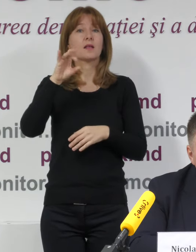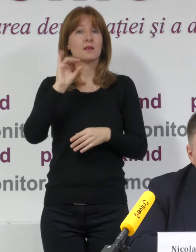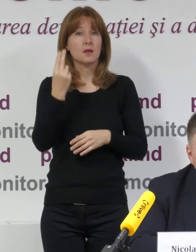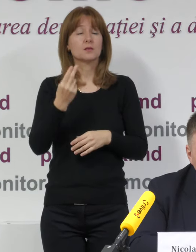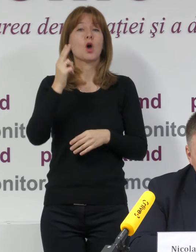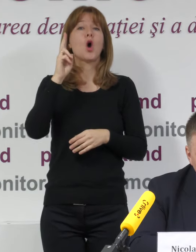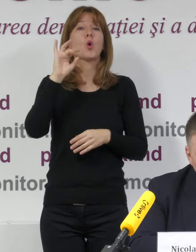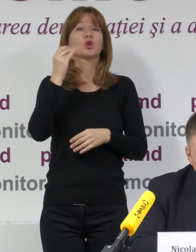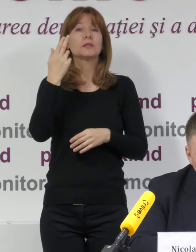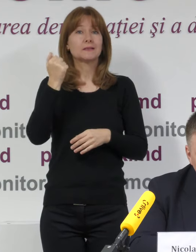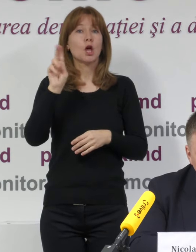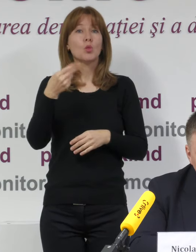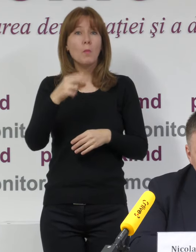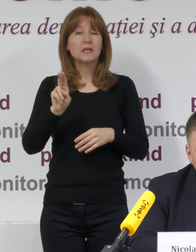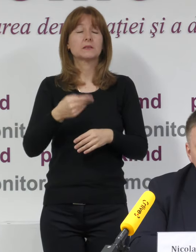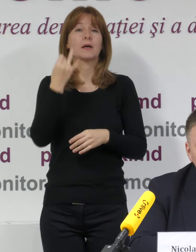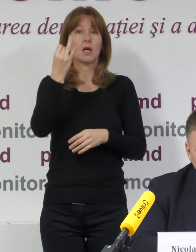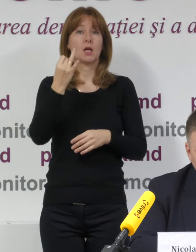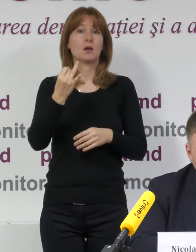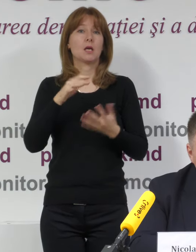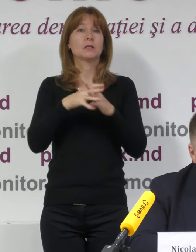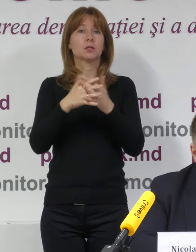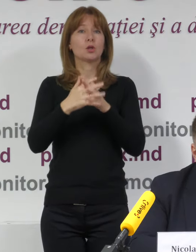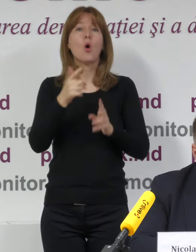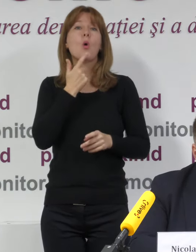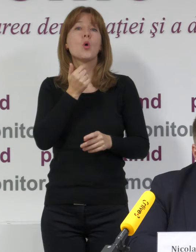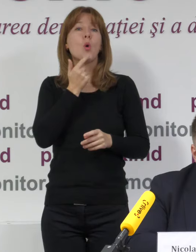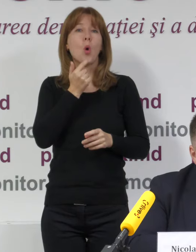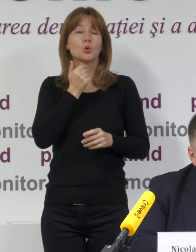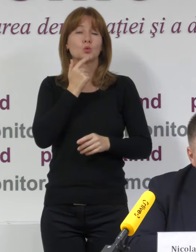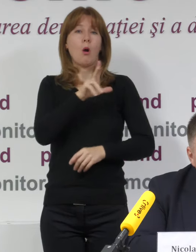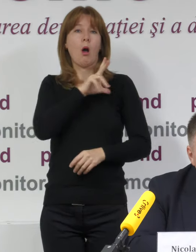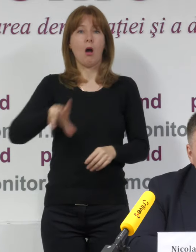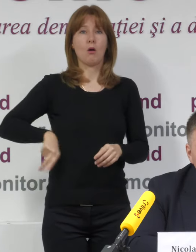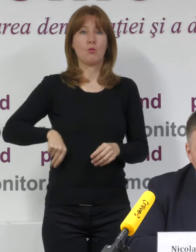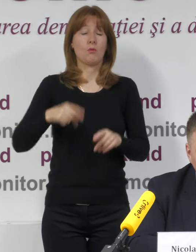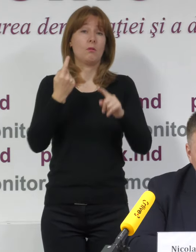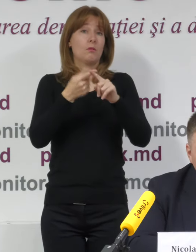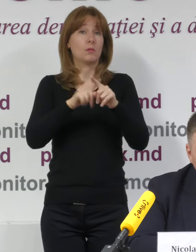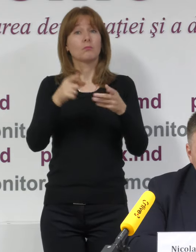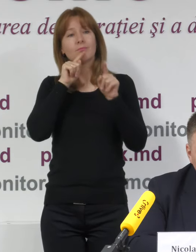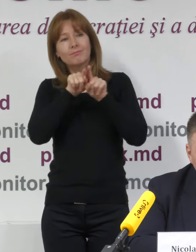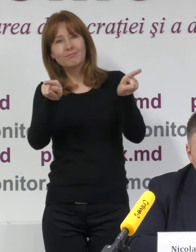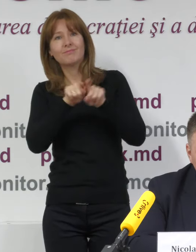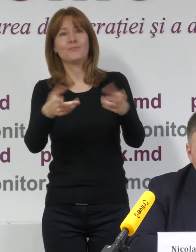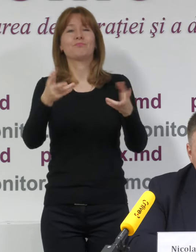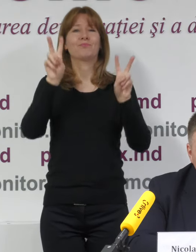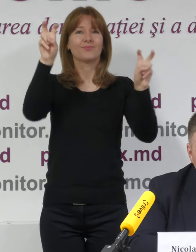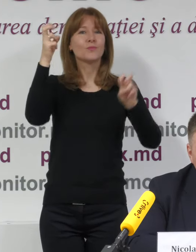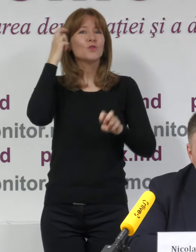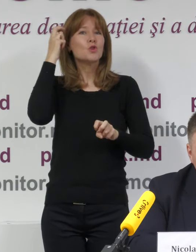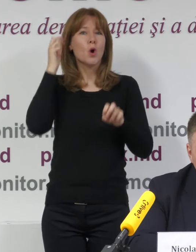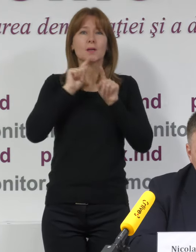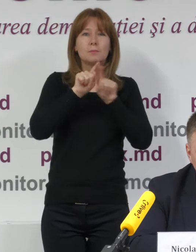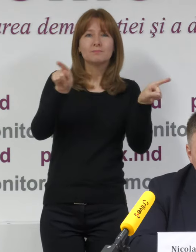Coșnița Dubăsari și satul Roșu din Cahul. Agitație electorală sau PR-negru în perimetru de 100 de